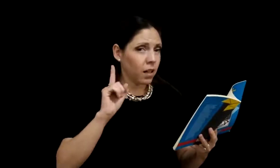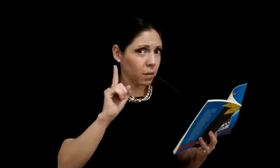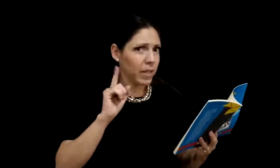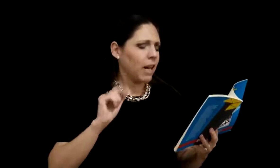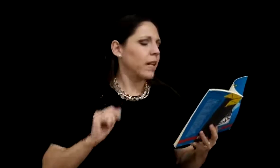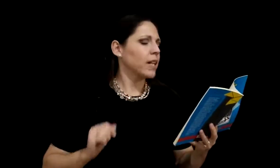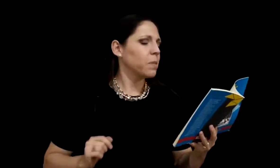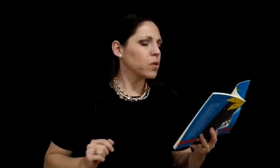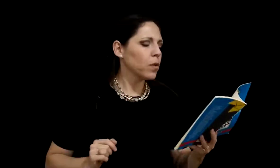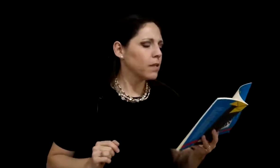Replicaban las personas.